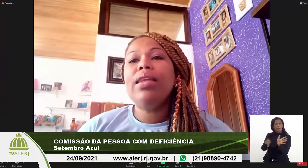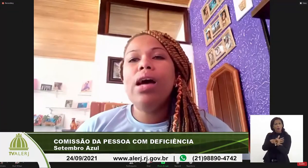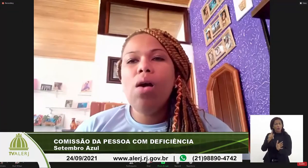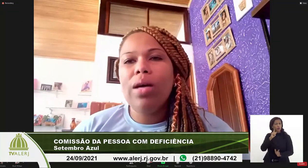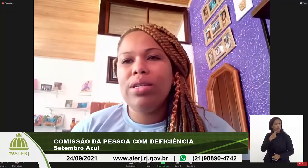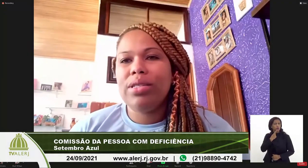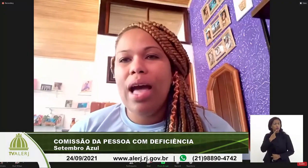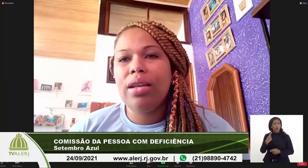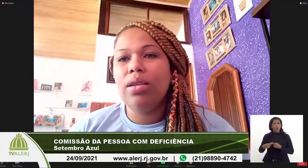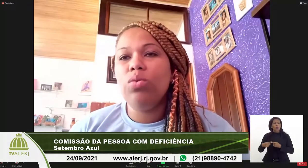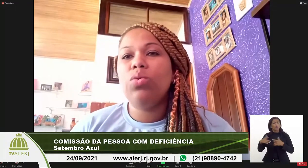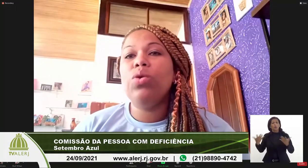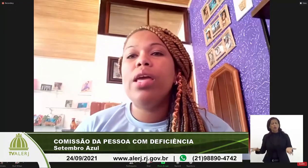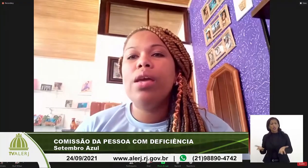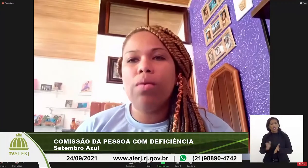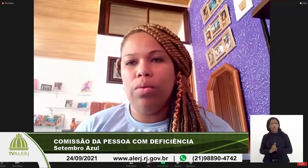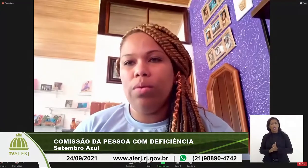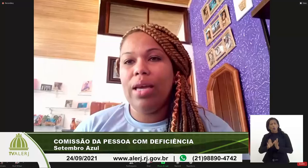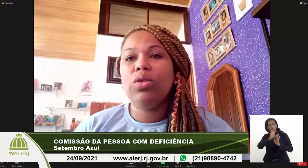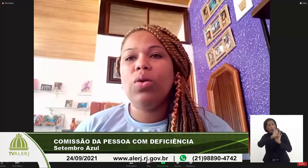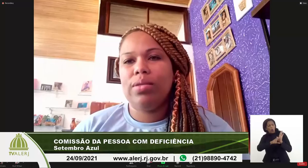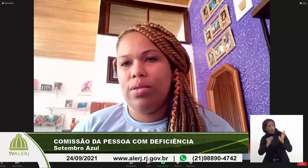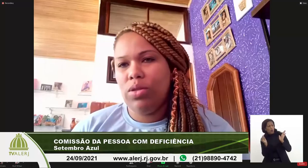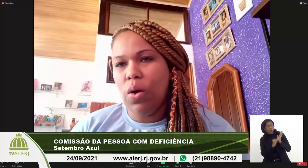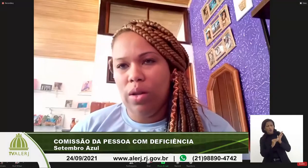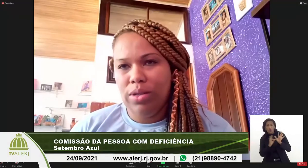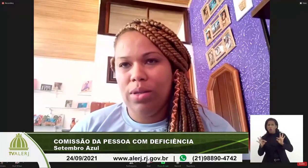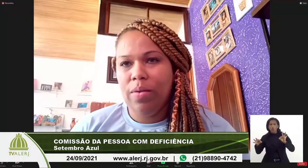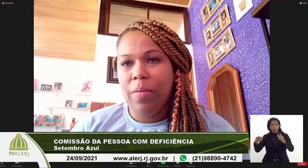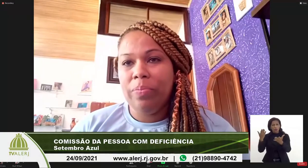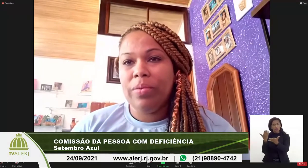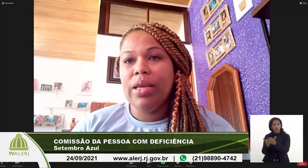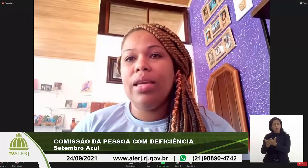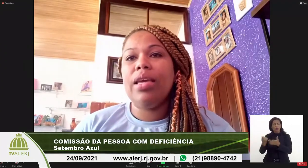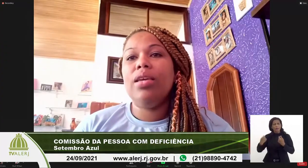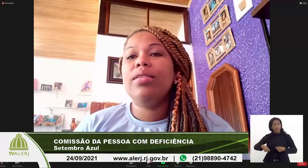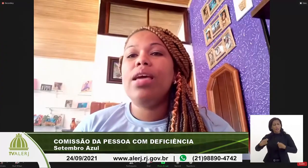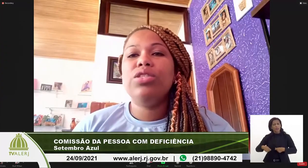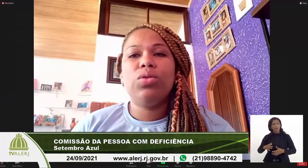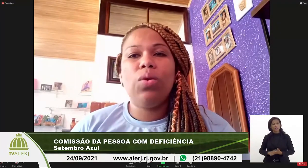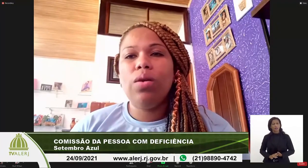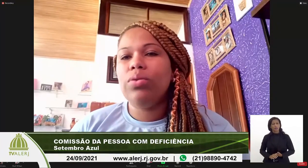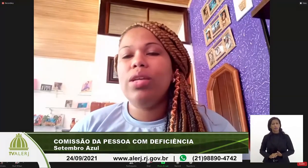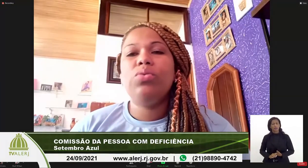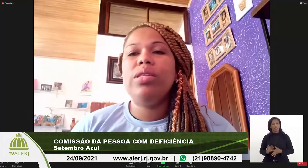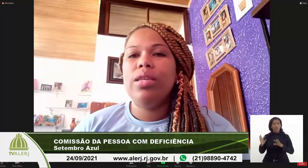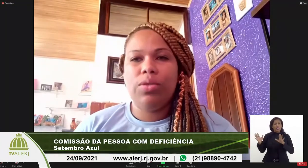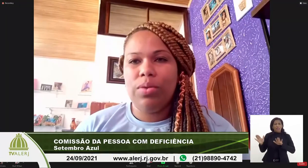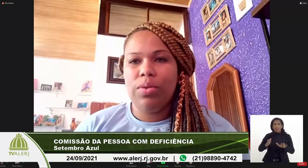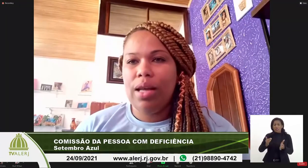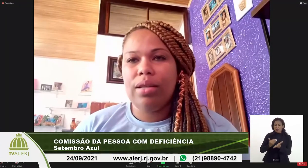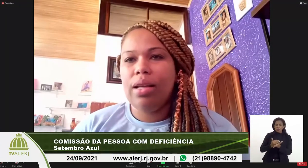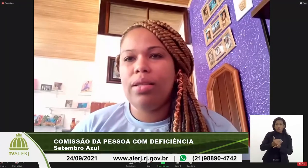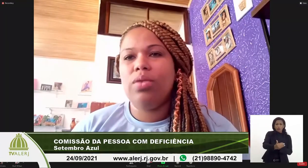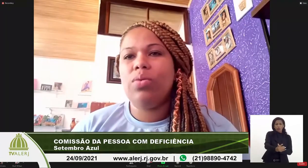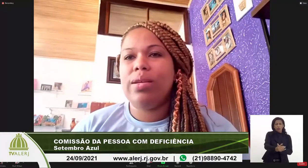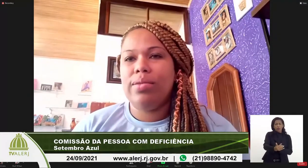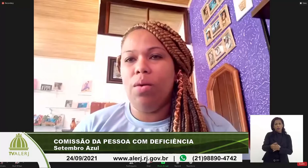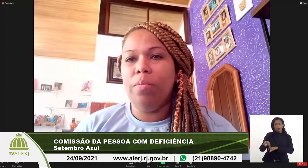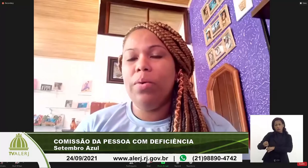por que não ela estar no currículo em todas as escolas? e desde todo, desde o início da